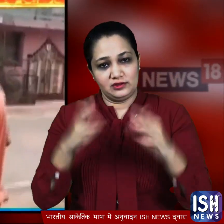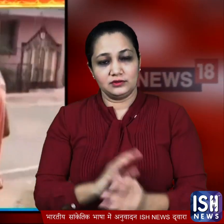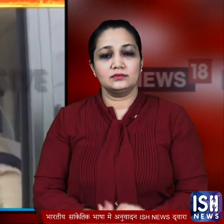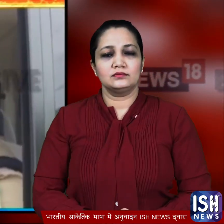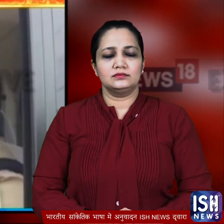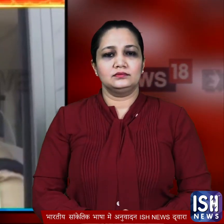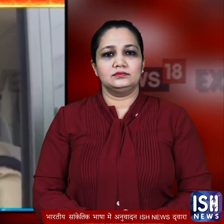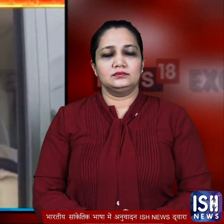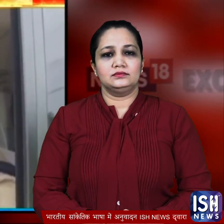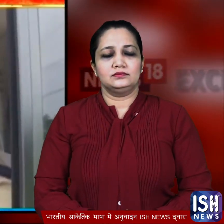गया